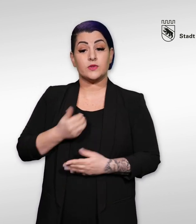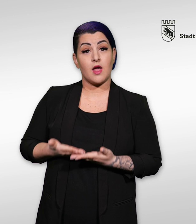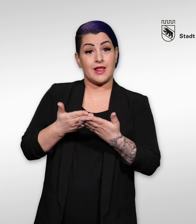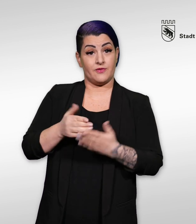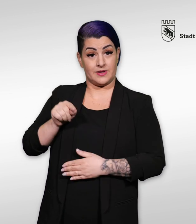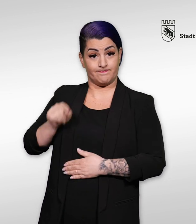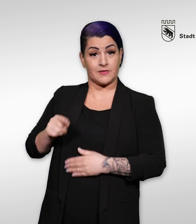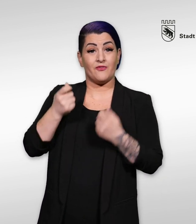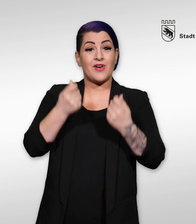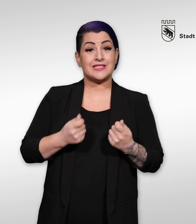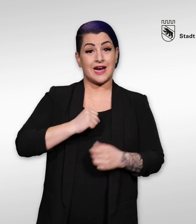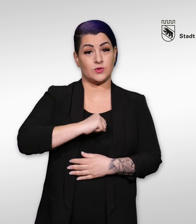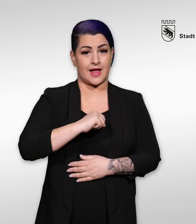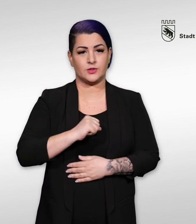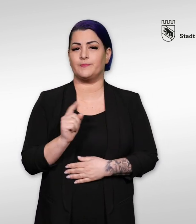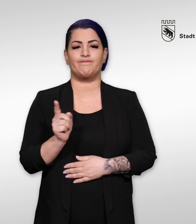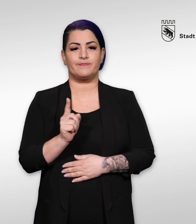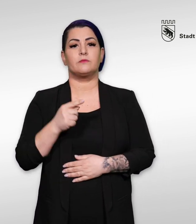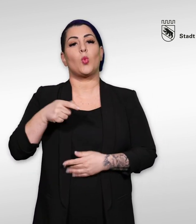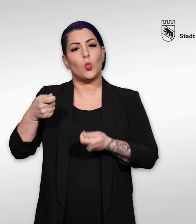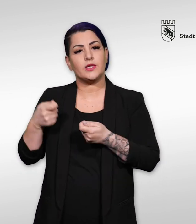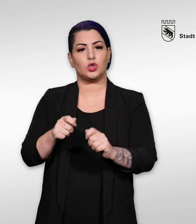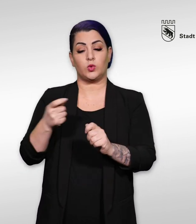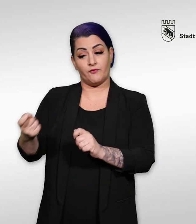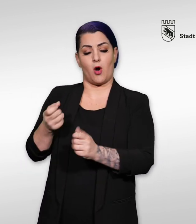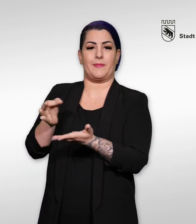Sozialhilfe ist keine Versicherungsleistung, sondern eine Unterstützung der Gemeinde.